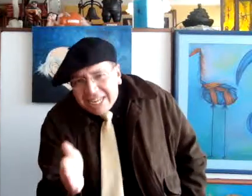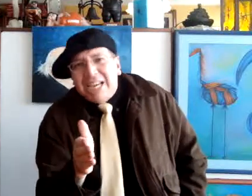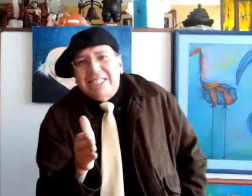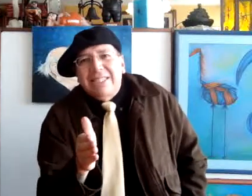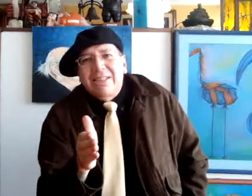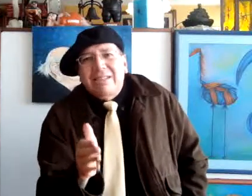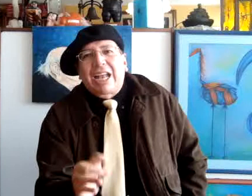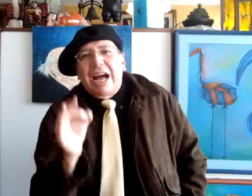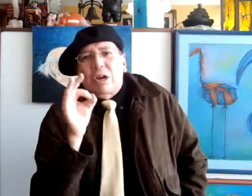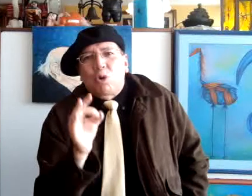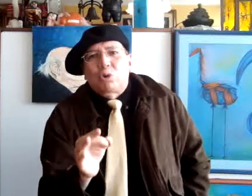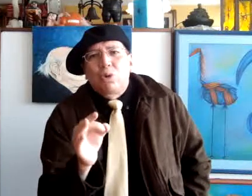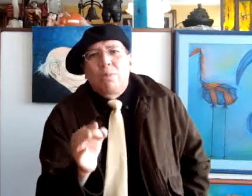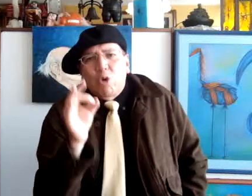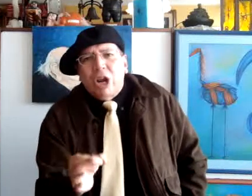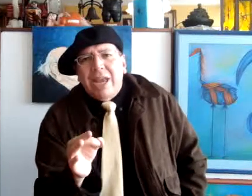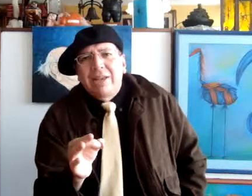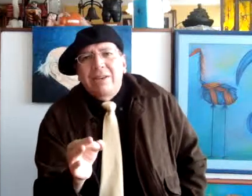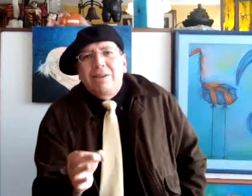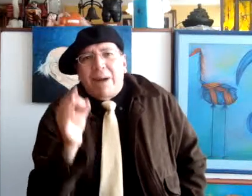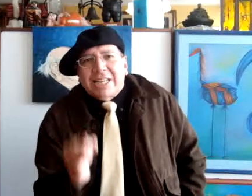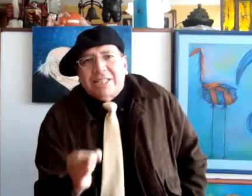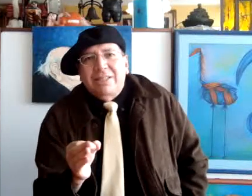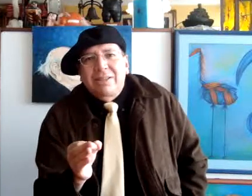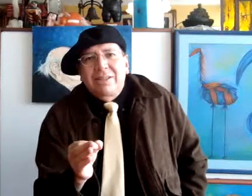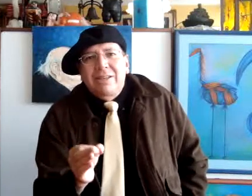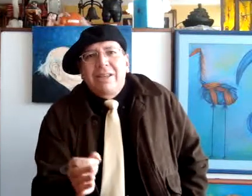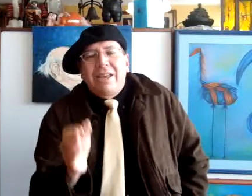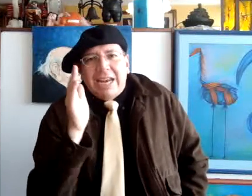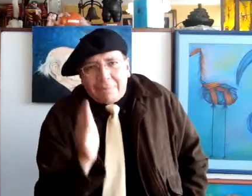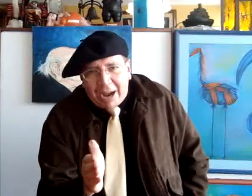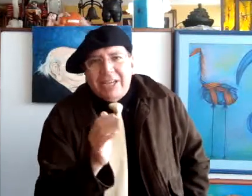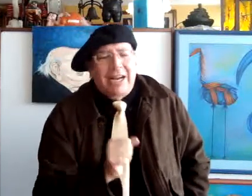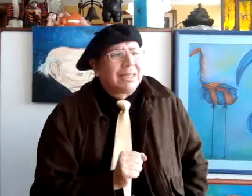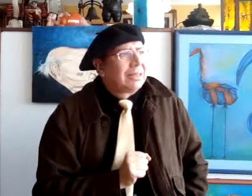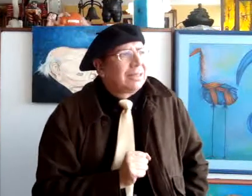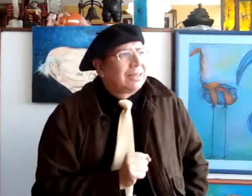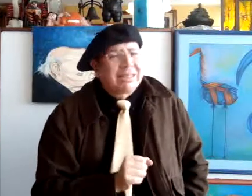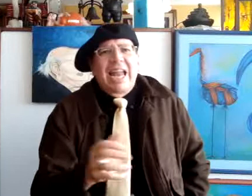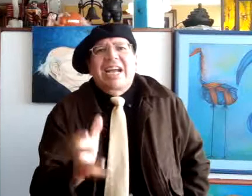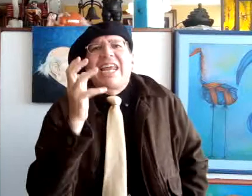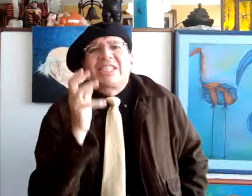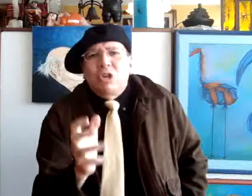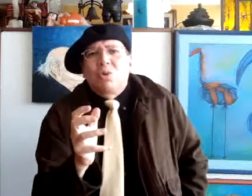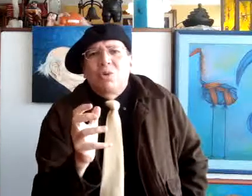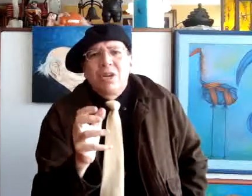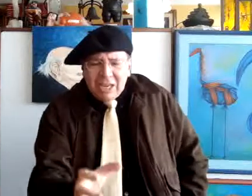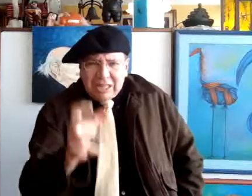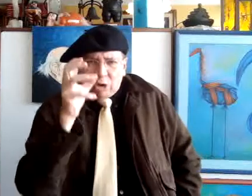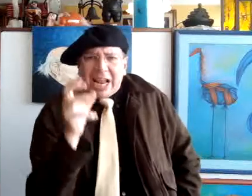líneas de Carlos Burle Marx, en la magia de la creación. Y digo de